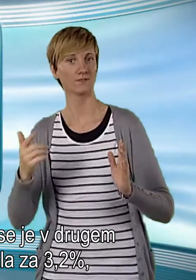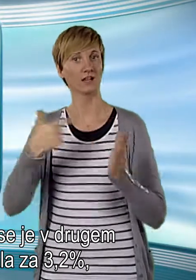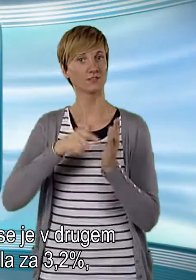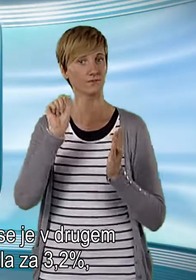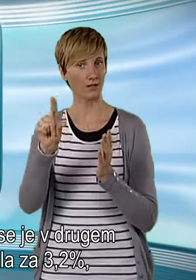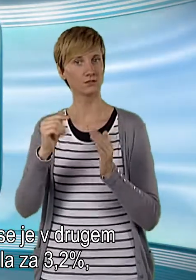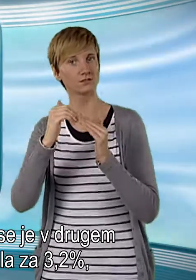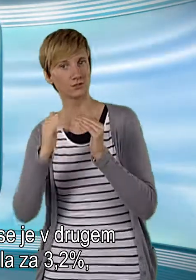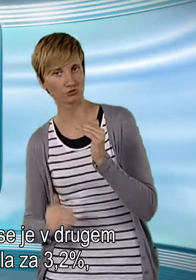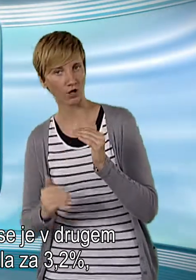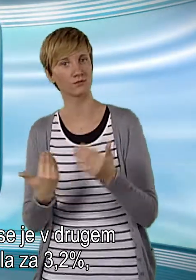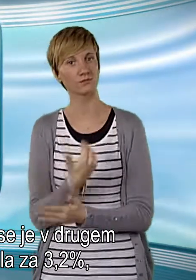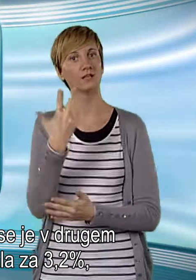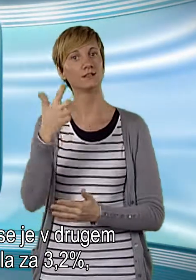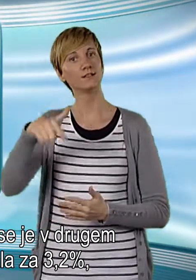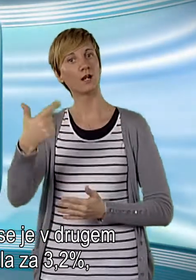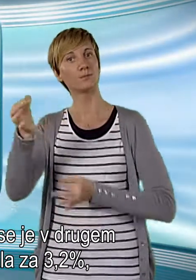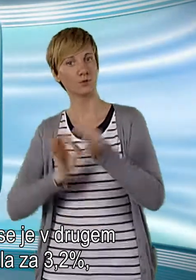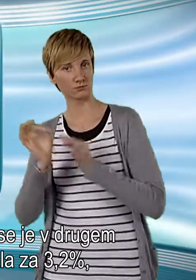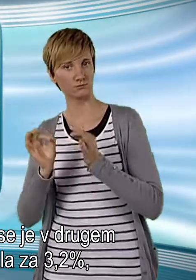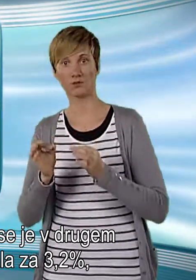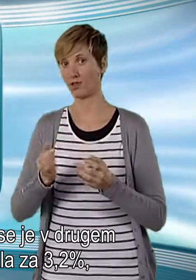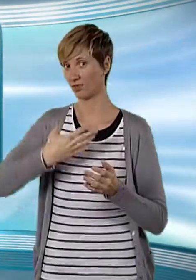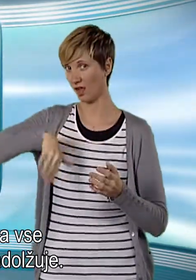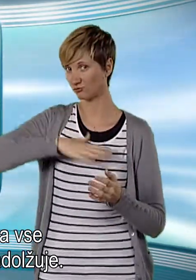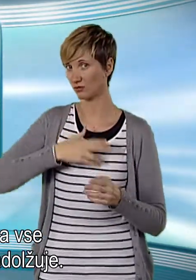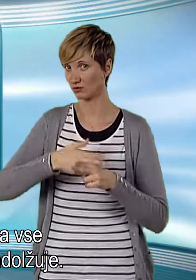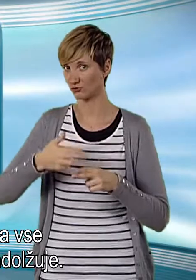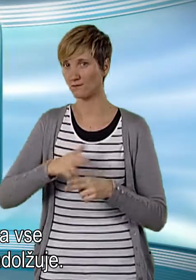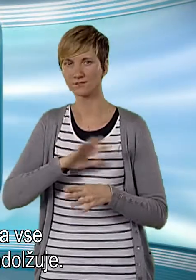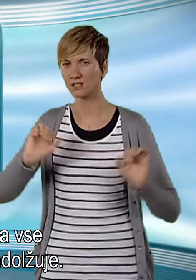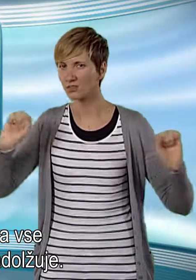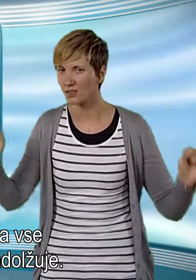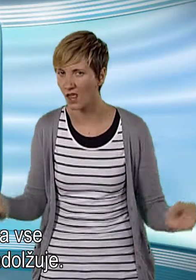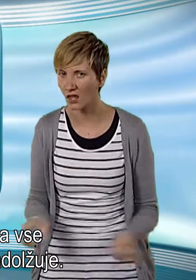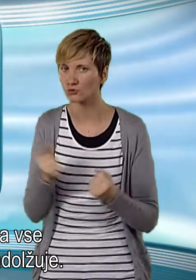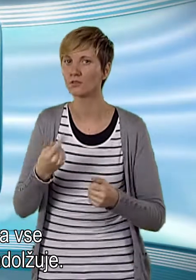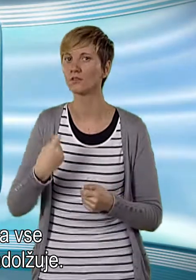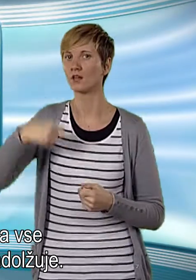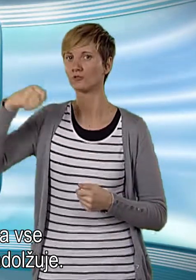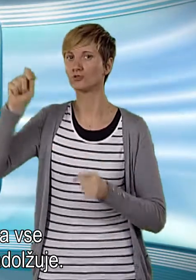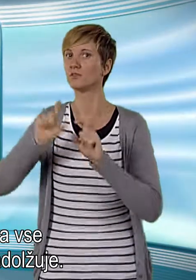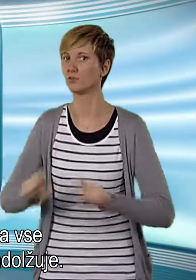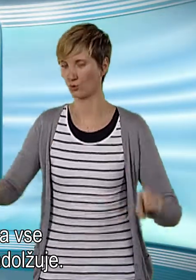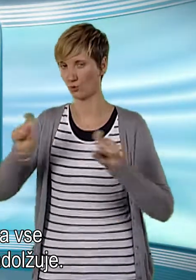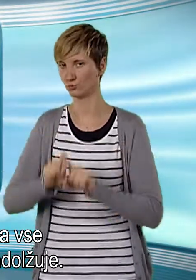2012 znižala za 3,2 odstotka, se naša država vse težje in dražje zadolžuje.